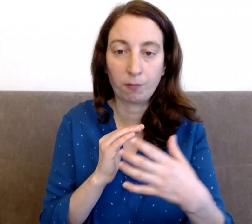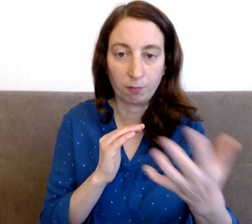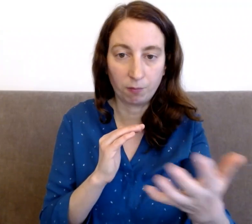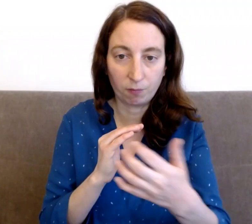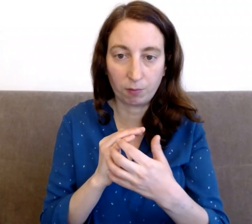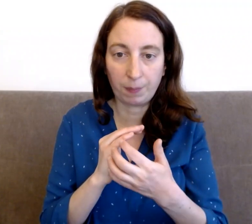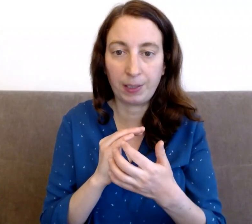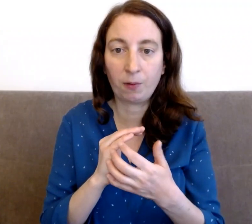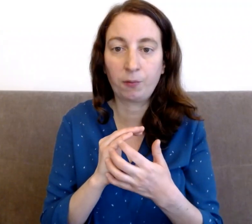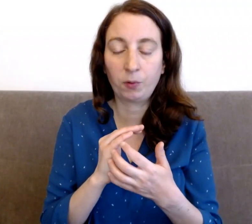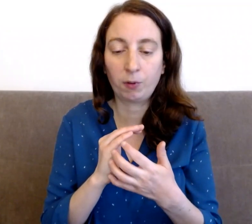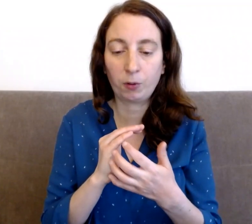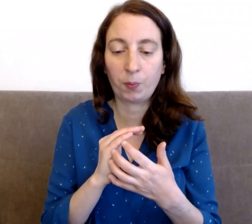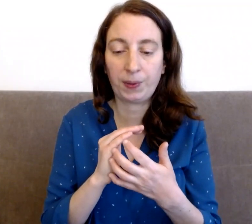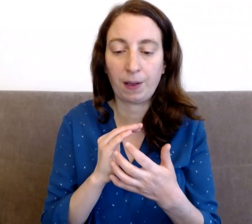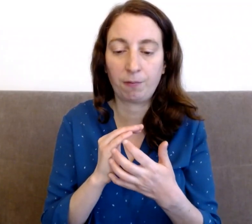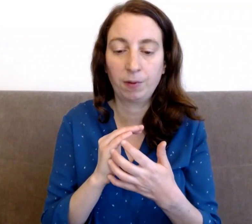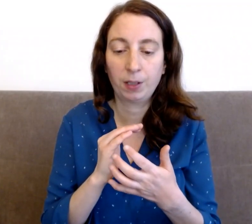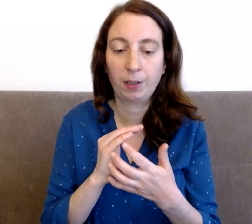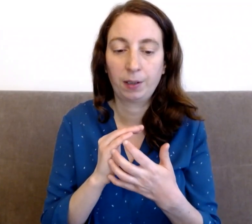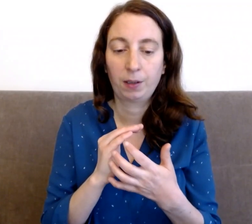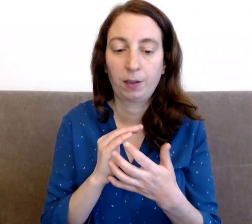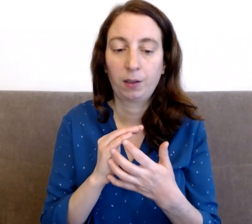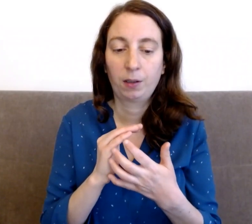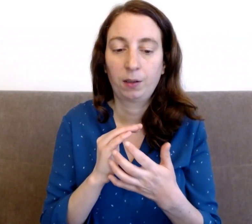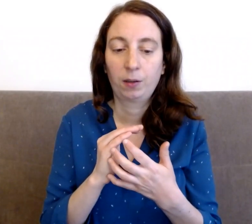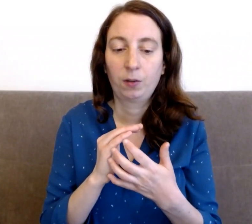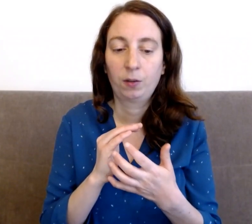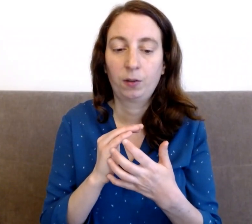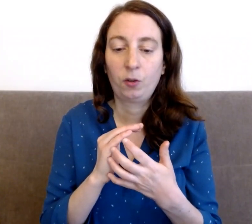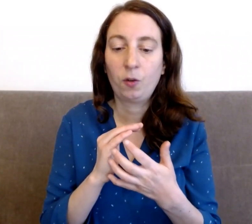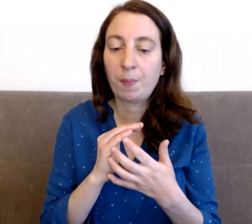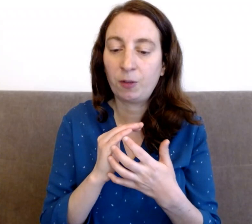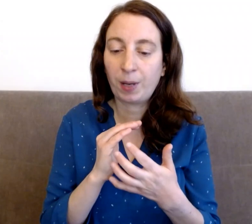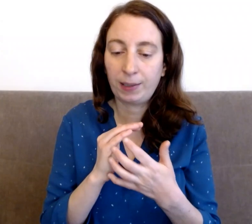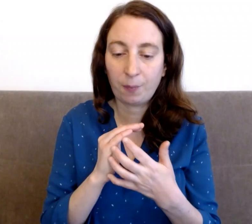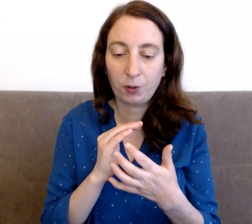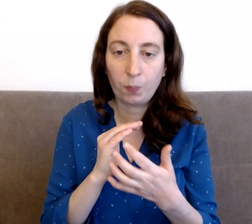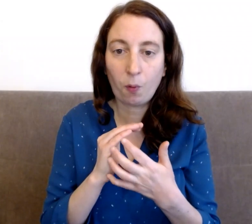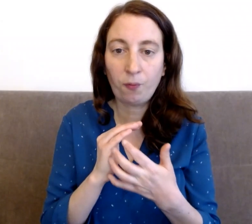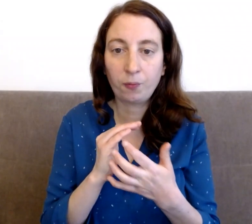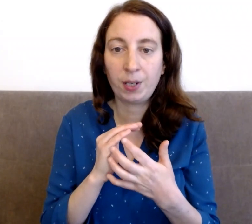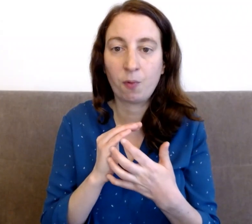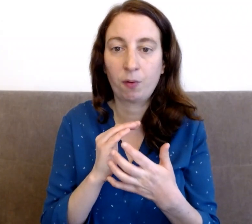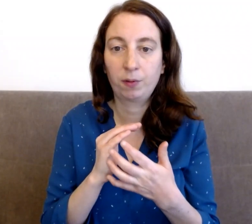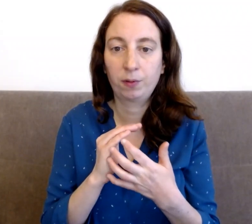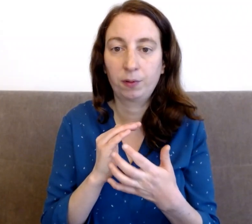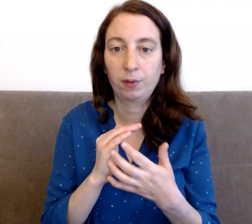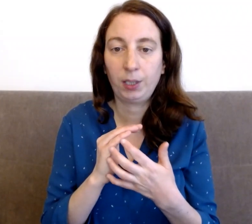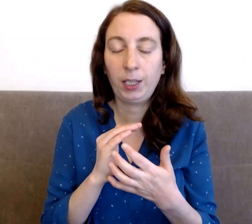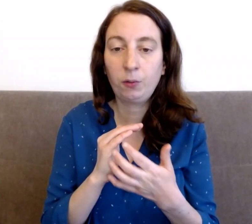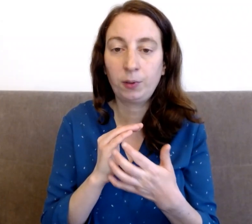vous répétez en fonction de votre pensée à vous. Je m'aime et je m'accepte profondément et totalement.